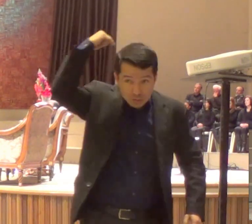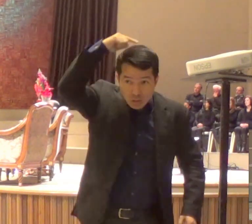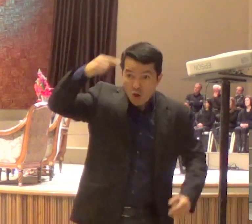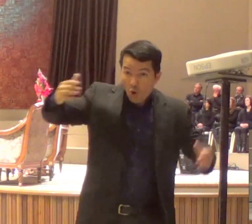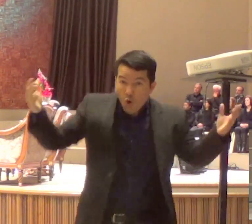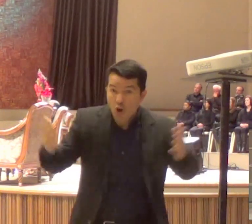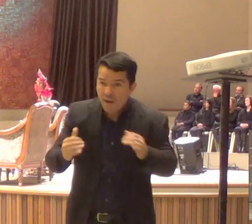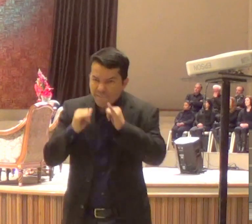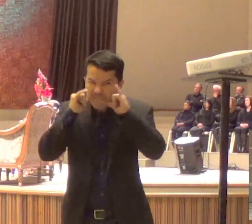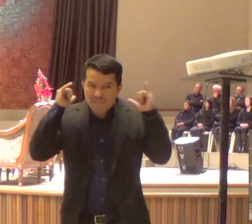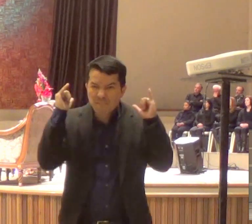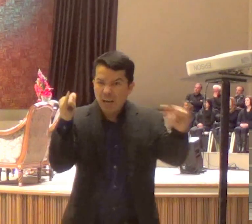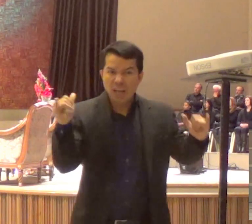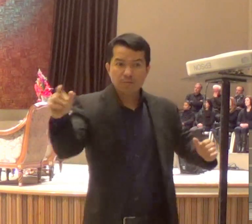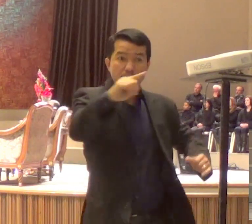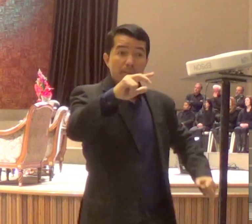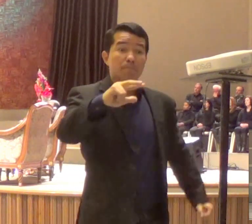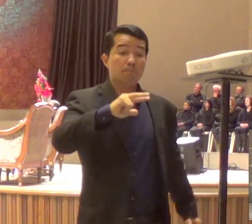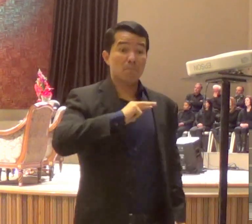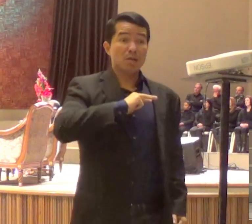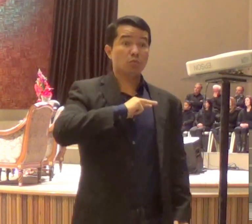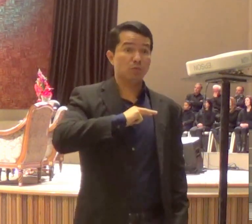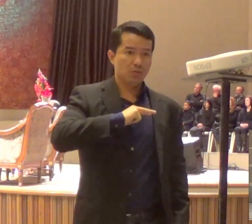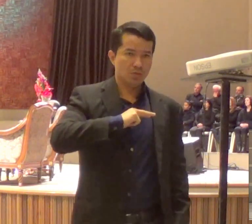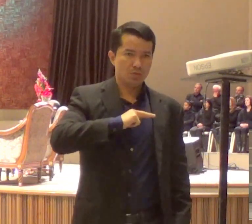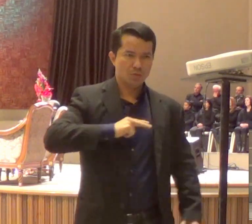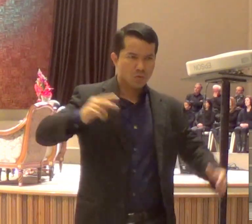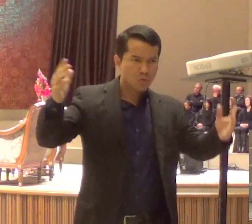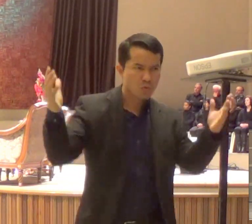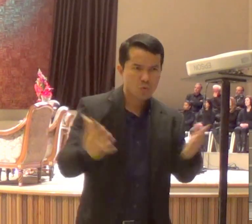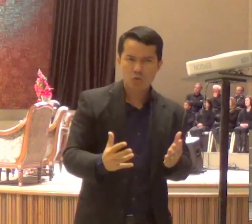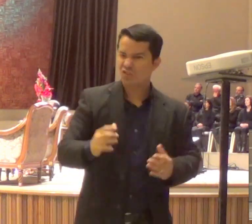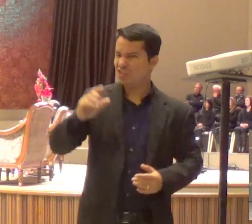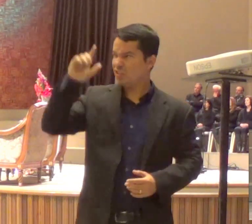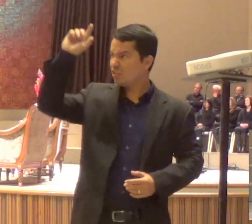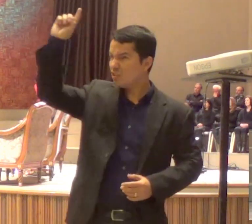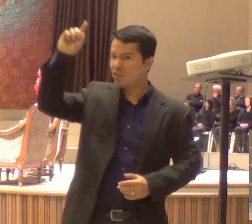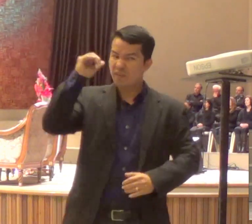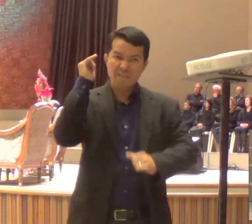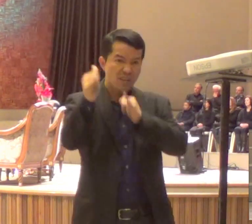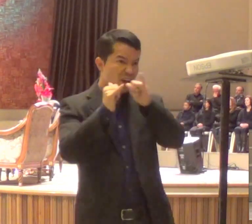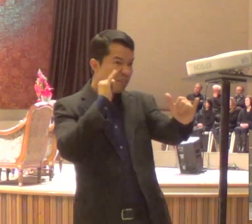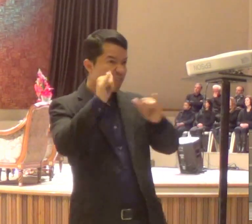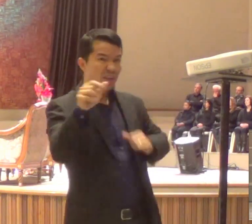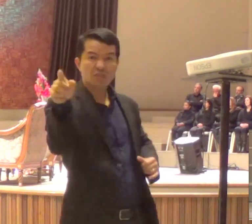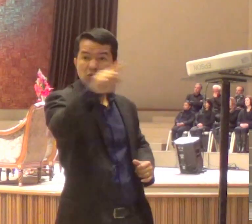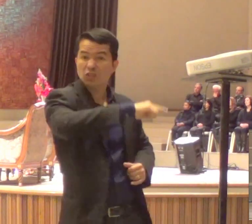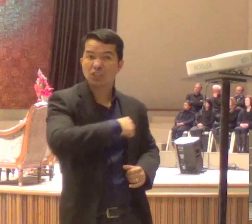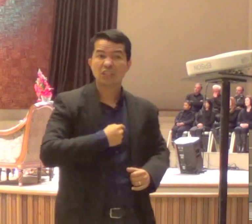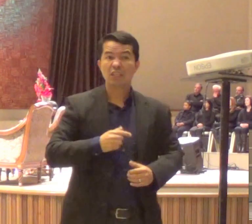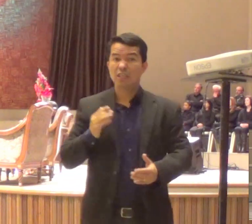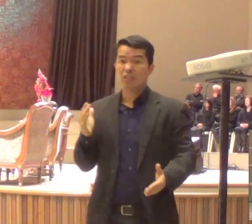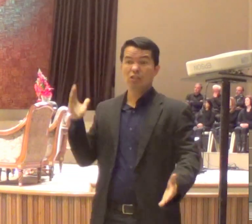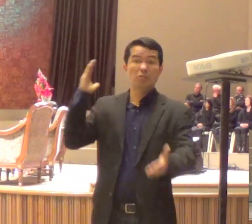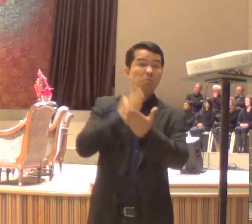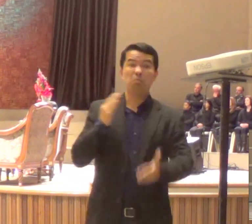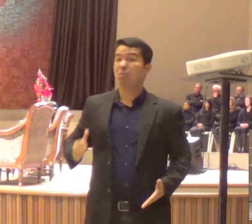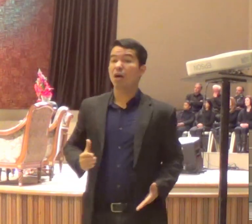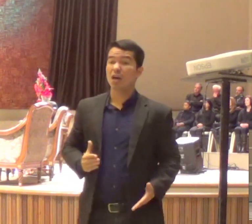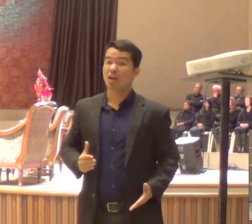esteja falando para você, filho, para com isso, esse não é o caminho para você,